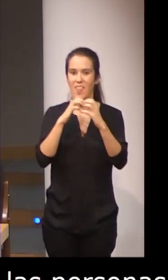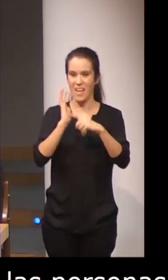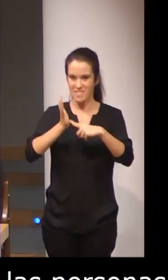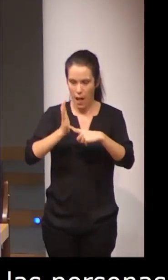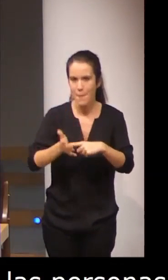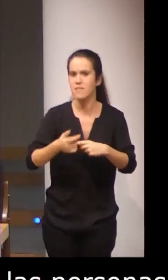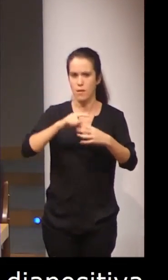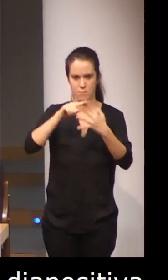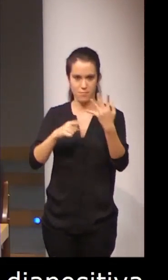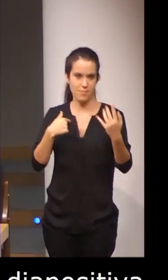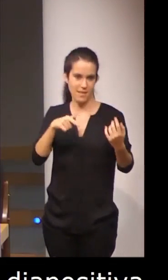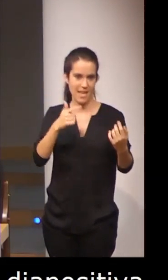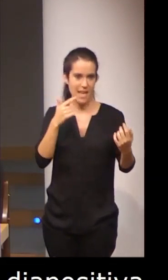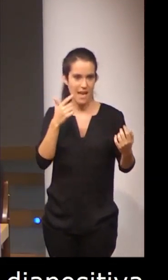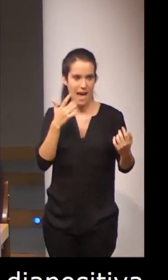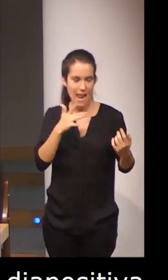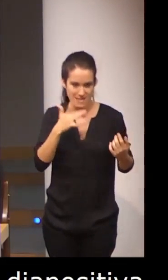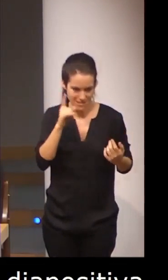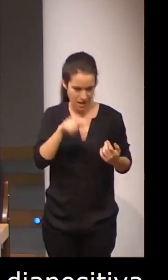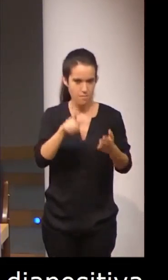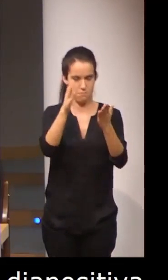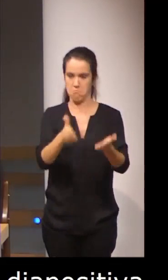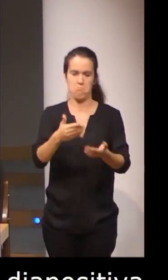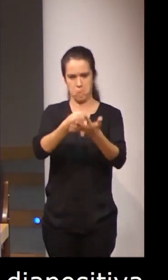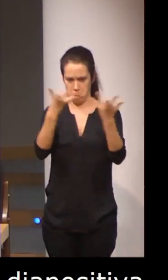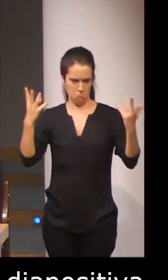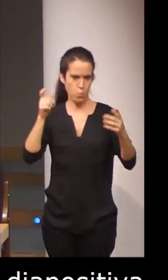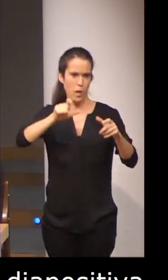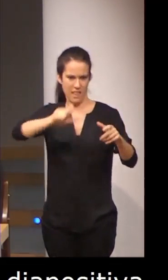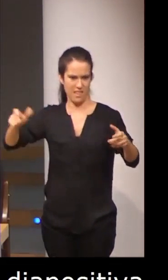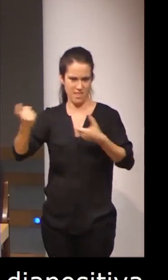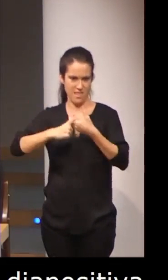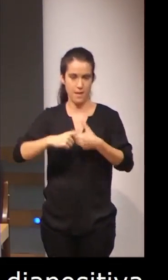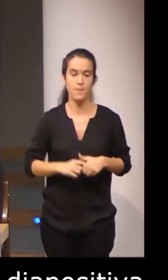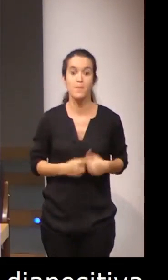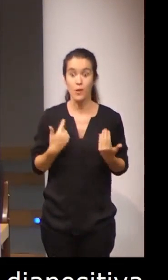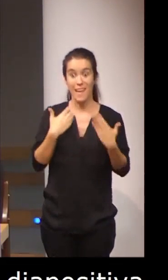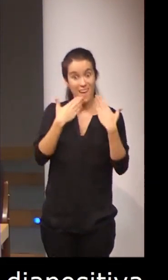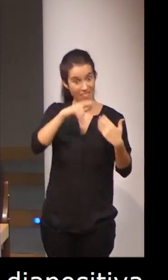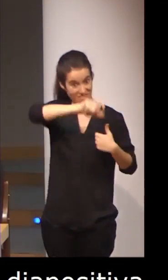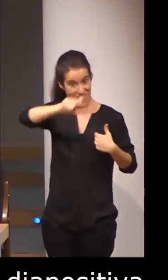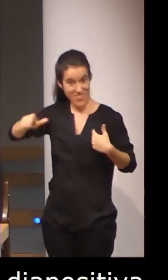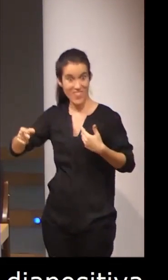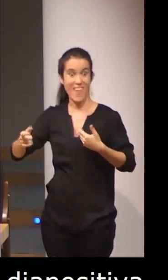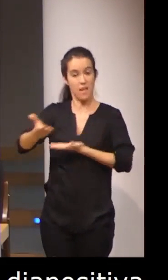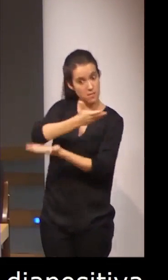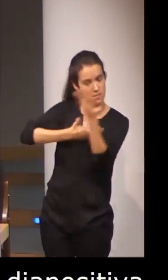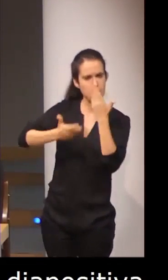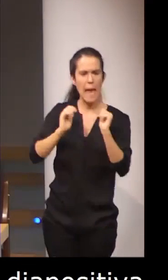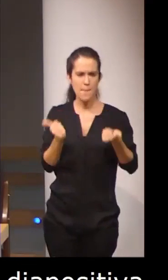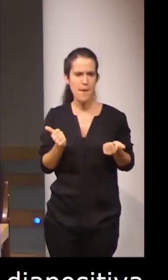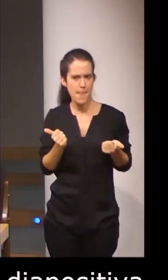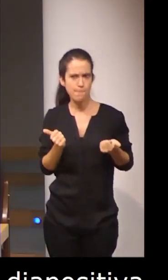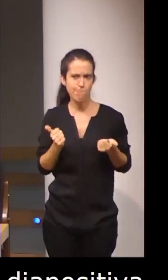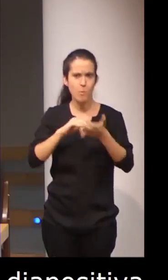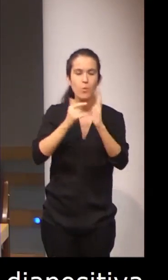Bueno, aquí tenemos a Arancha, Díaz Abella. Bueno, pues gracias a todas esas personas nos embarcamos en un proyecto que era